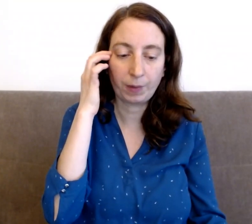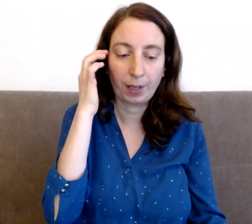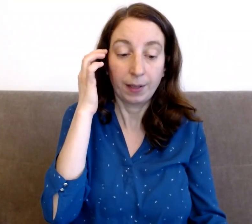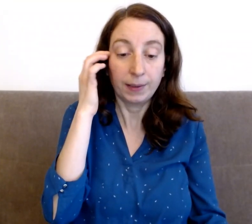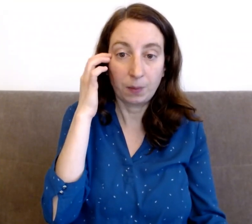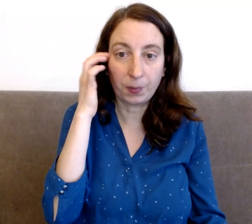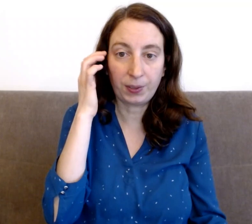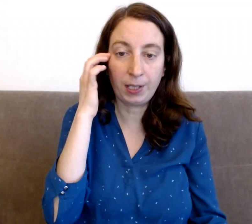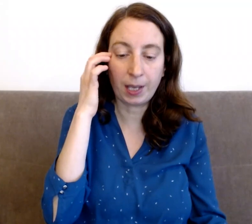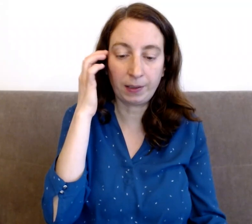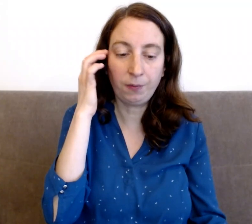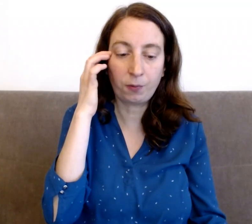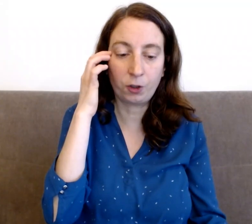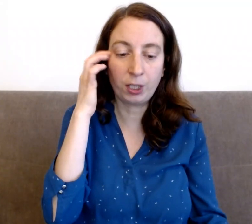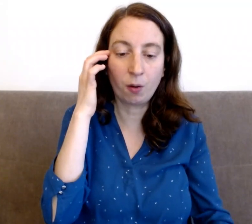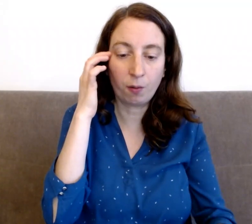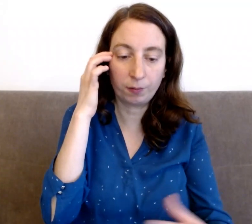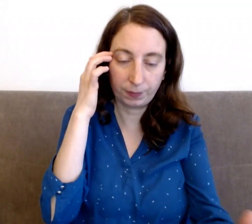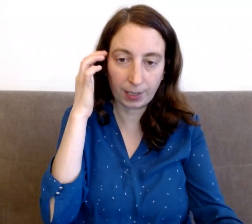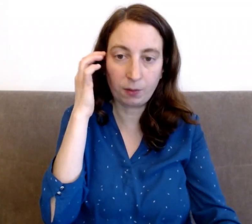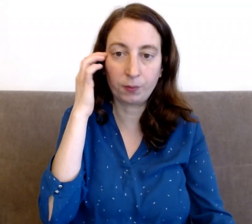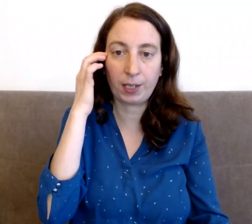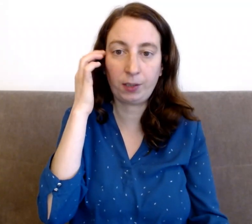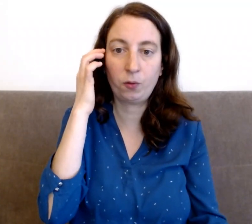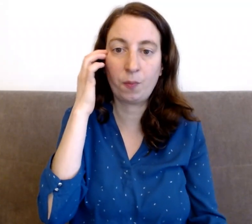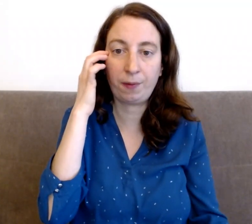cette pensée négative que j'ai dans tel contexte de ma vie.